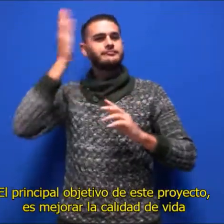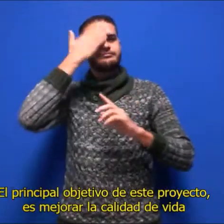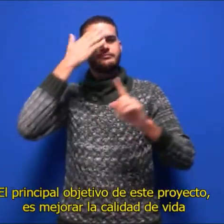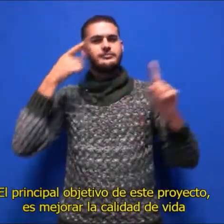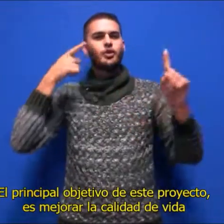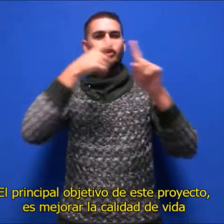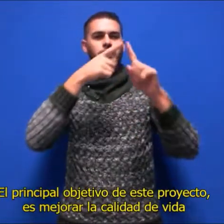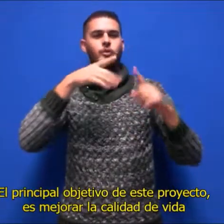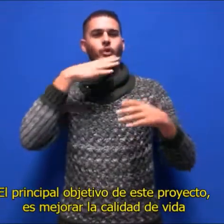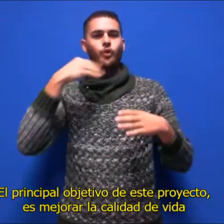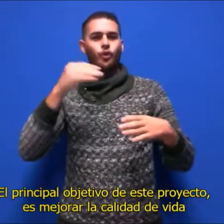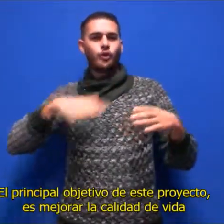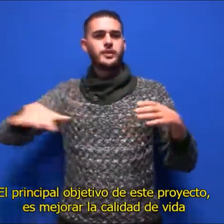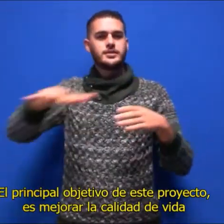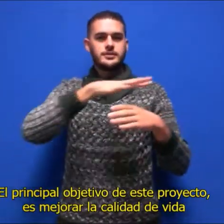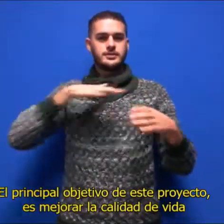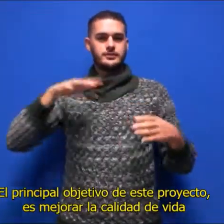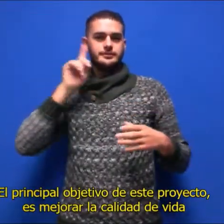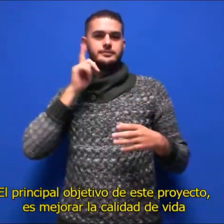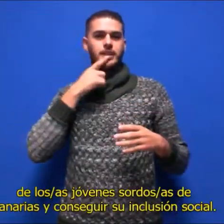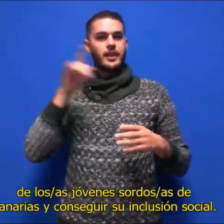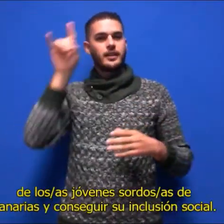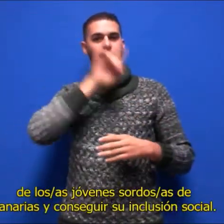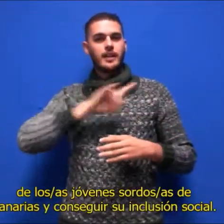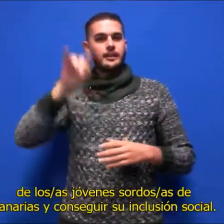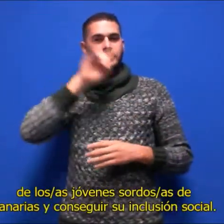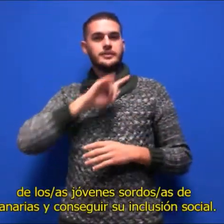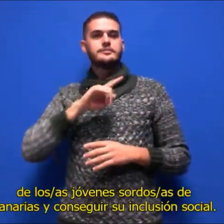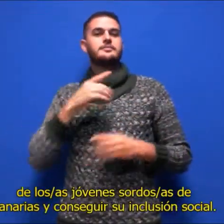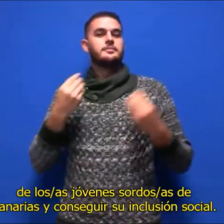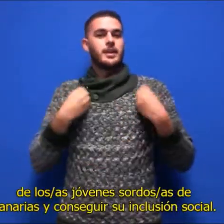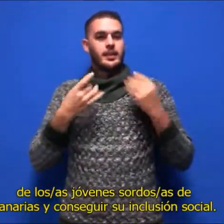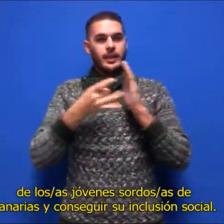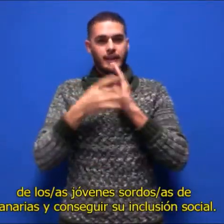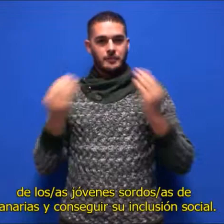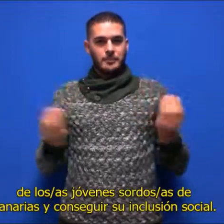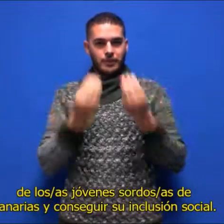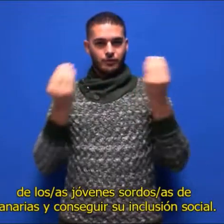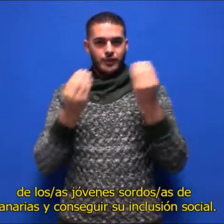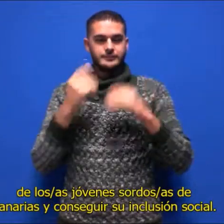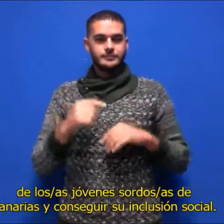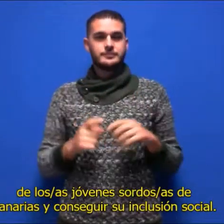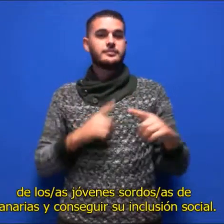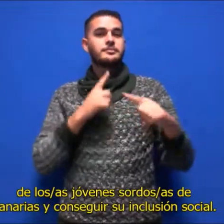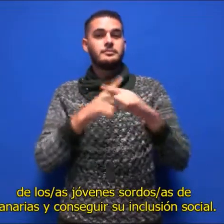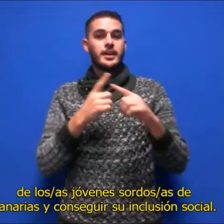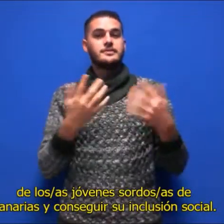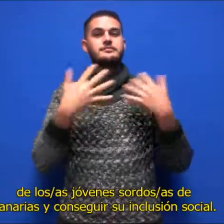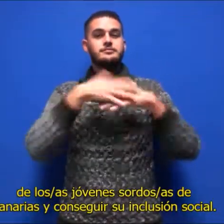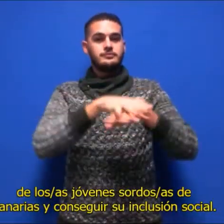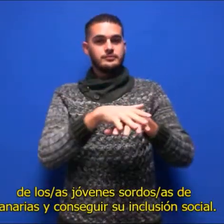proyecto es mejorar la calidad de vida de los jóvenes sordos y sordas de Canarias y conseguir su inclusión social.